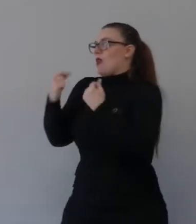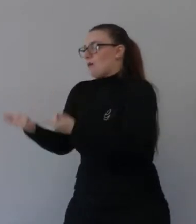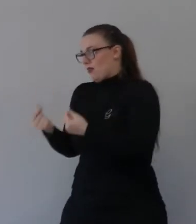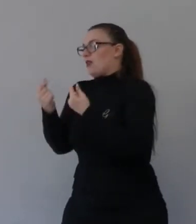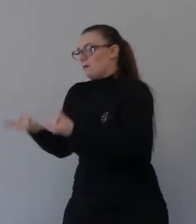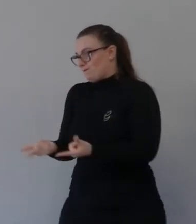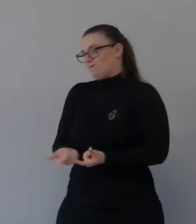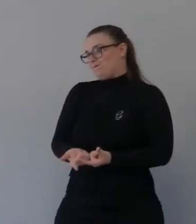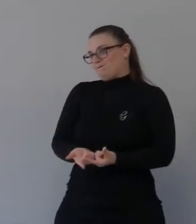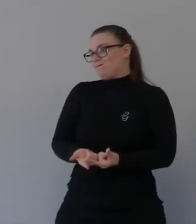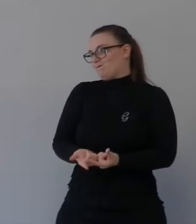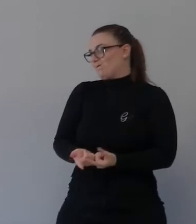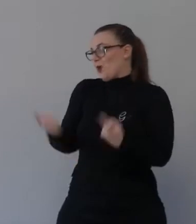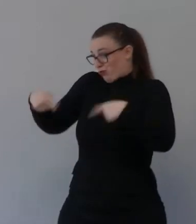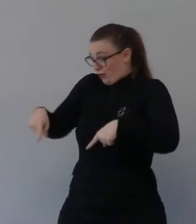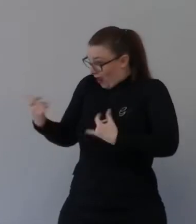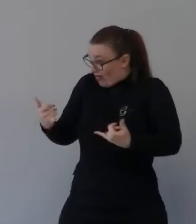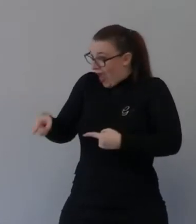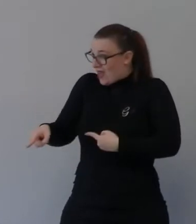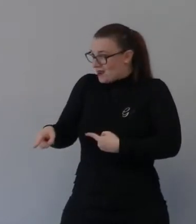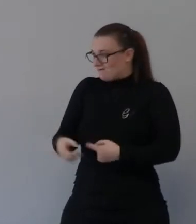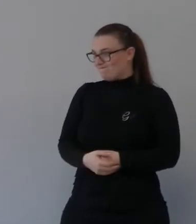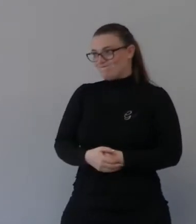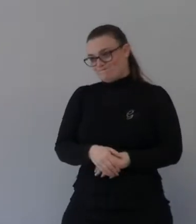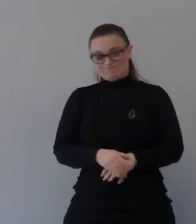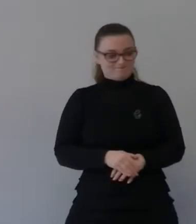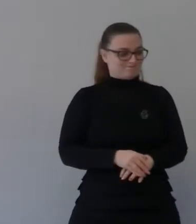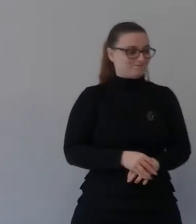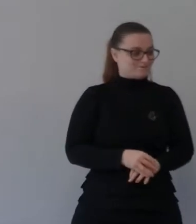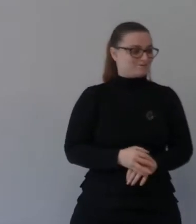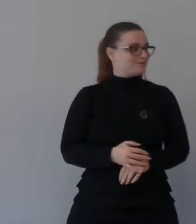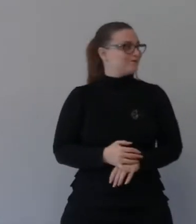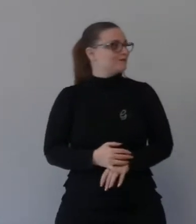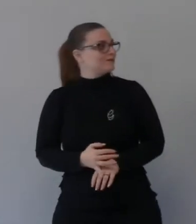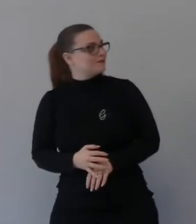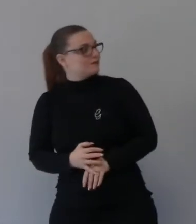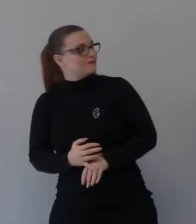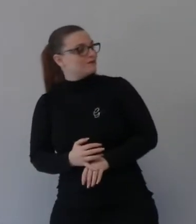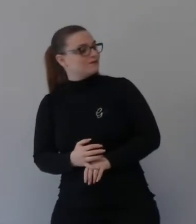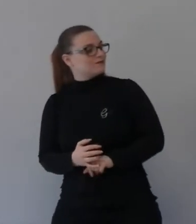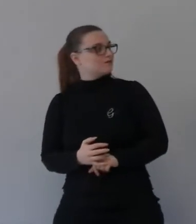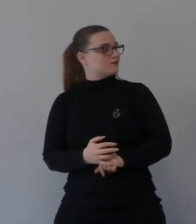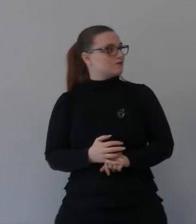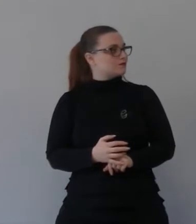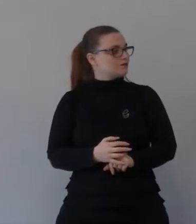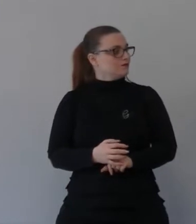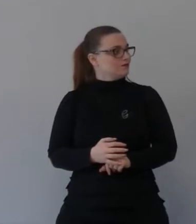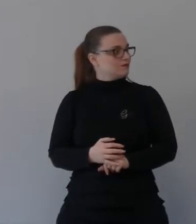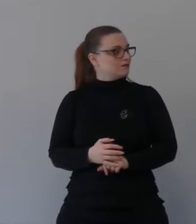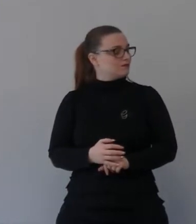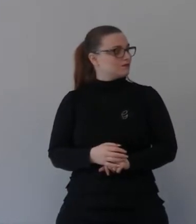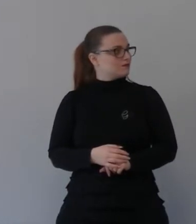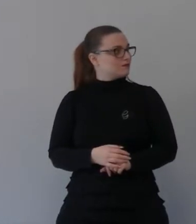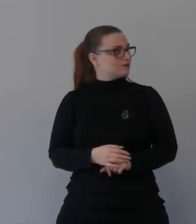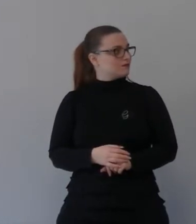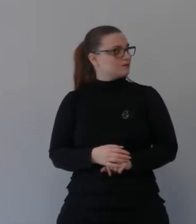'avicola e tu stai vivendo con l'avicola e hai la possibilità enorme accettando lui di rimanere su quella virgola